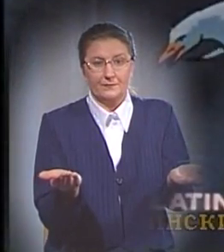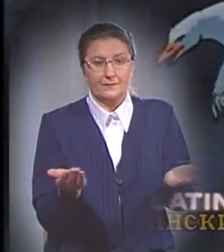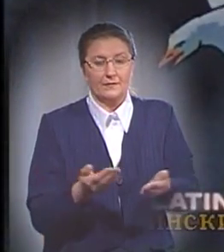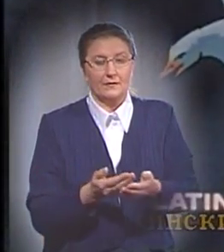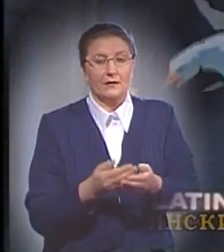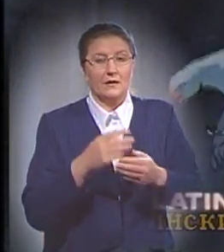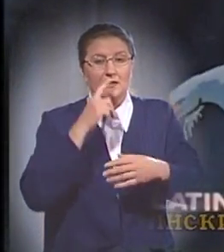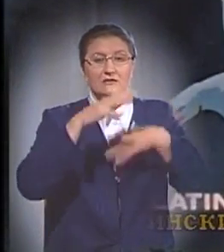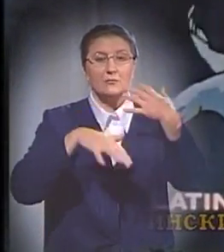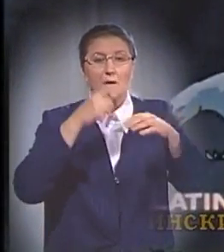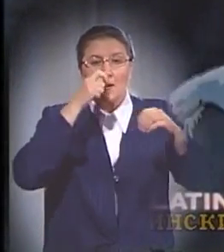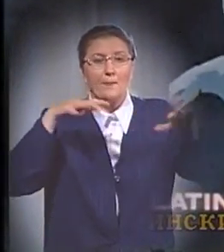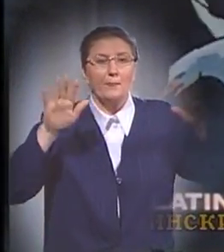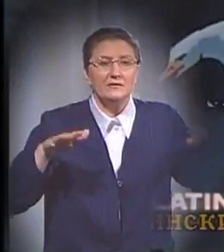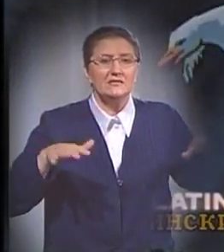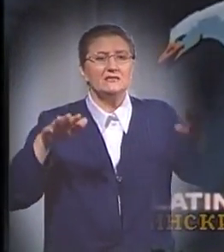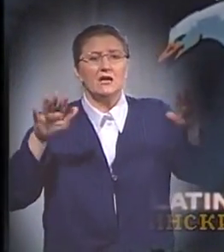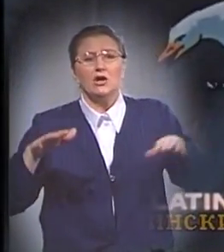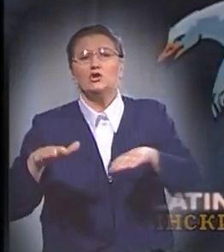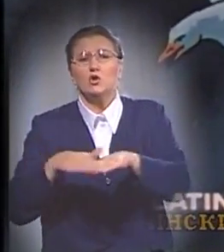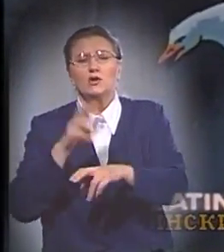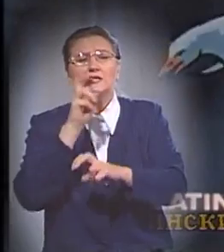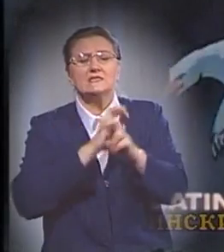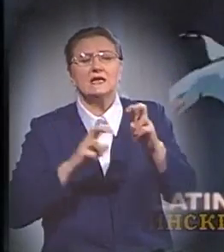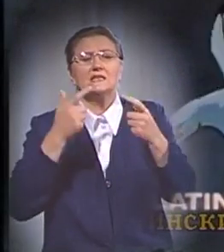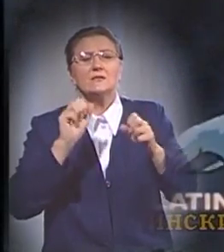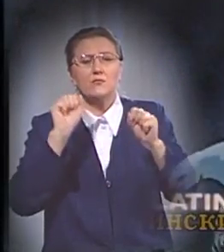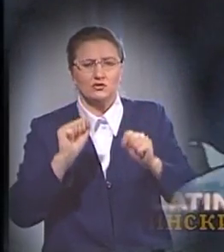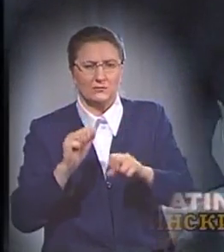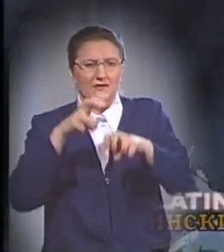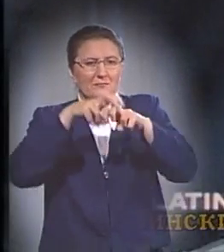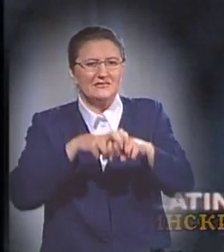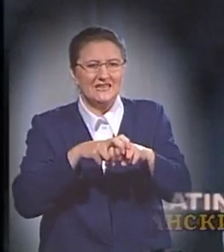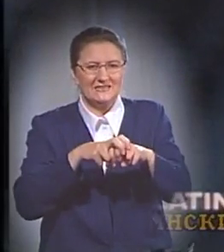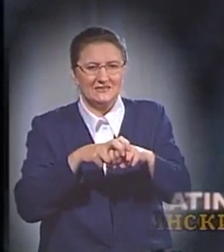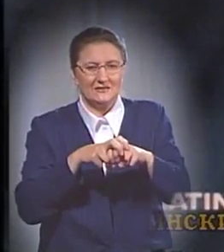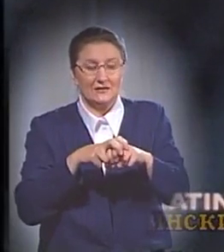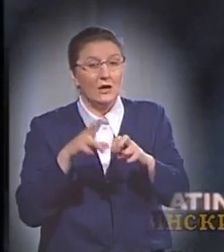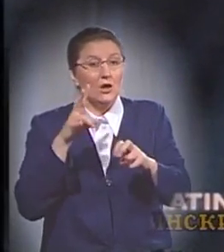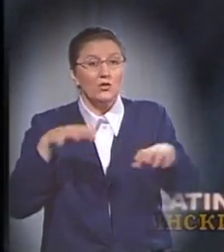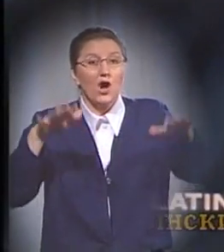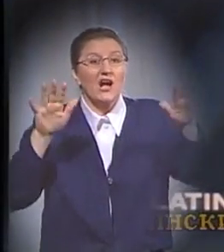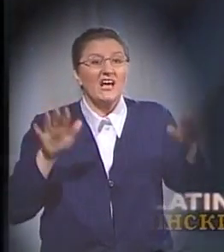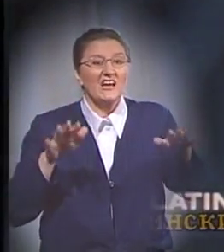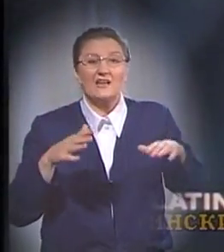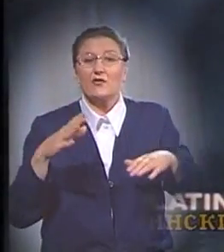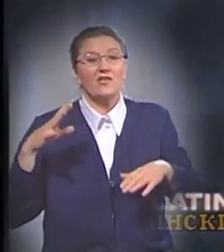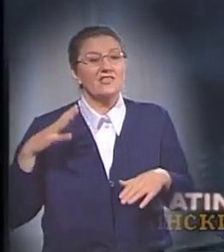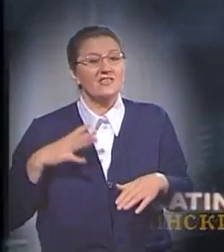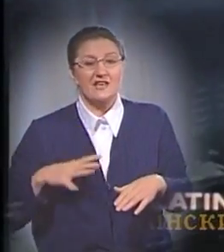Заблудившаяся птица долго искала, где она могла бы сесть. Но крылья ее не выдерживают, и она